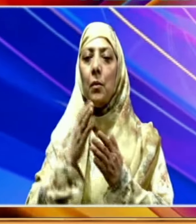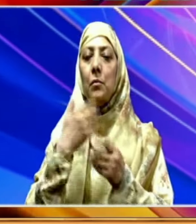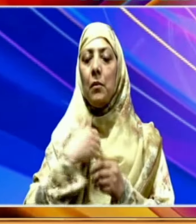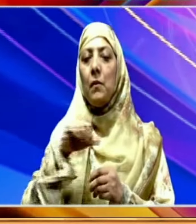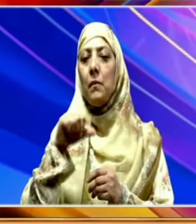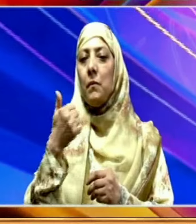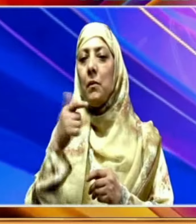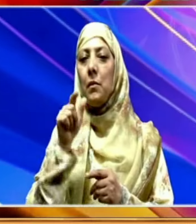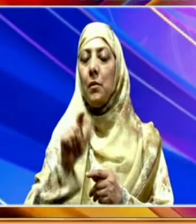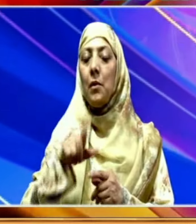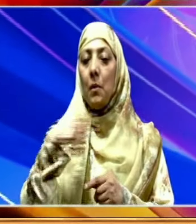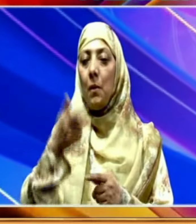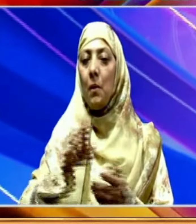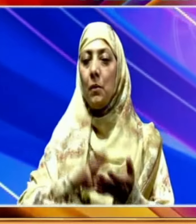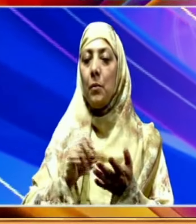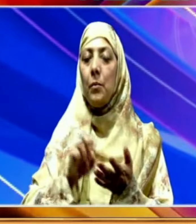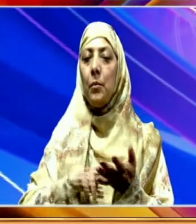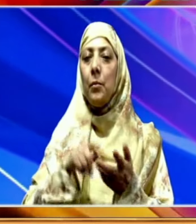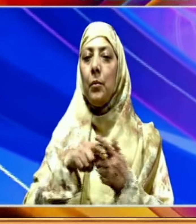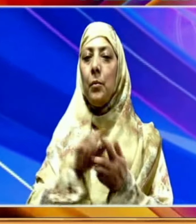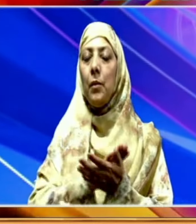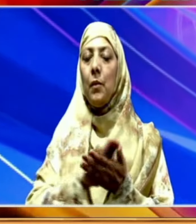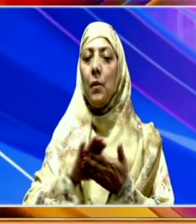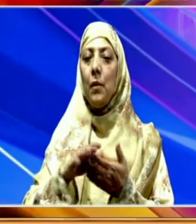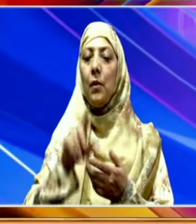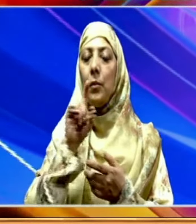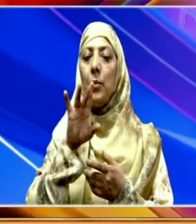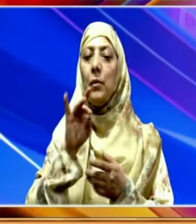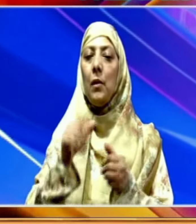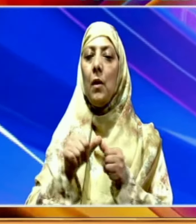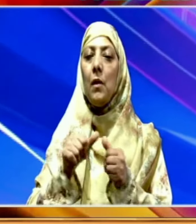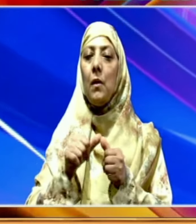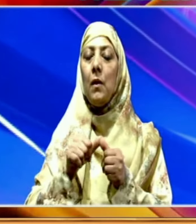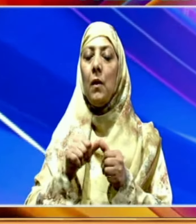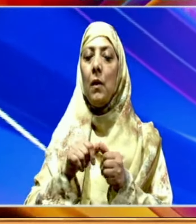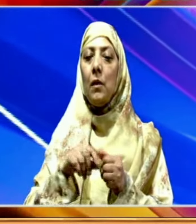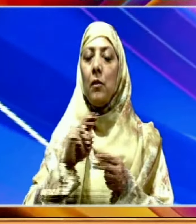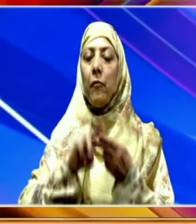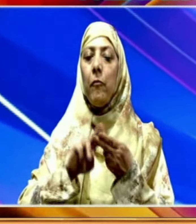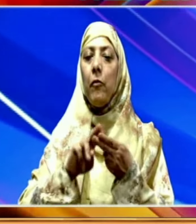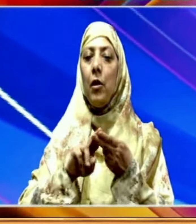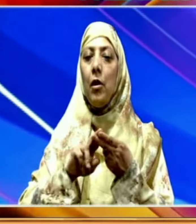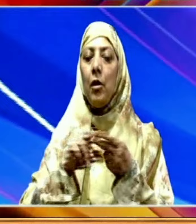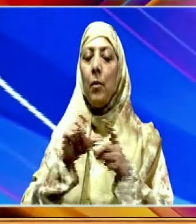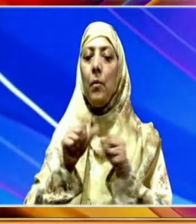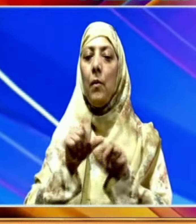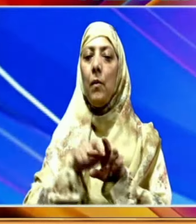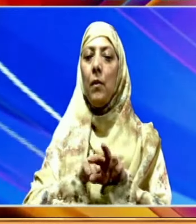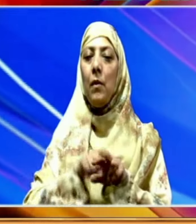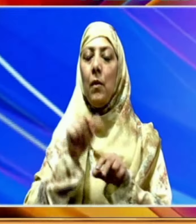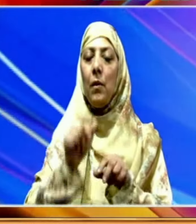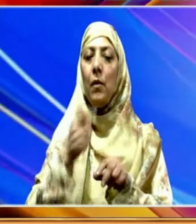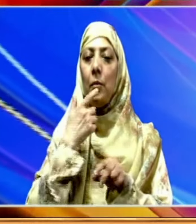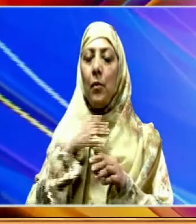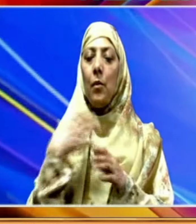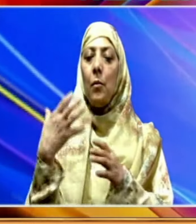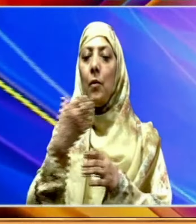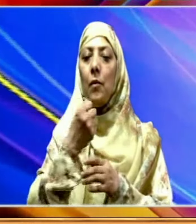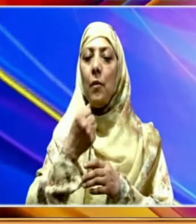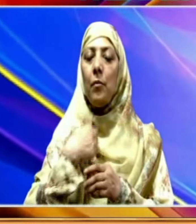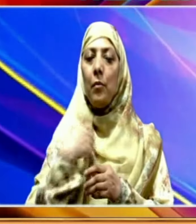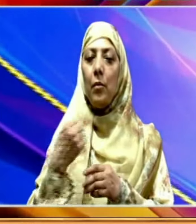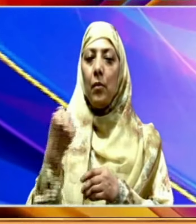کہا کہ اگلے مہینے پندرہ اگس کو ہم آزادی کا قومی دن منا رہے ہیں اور اس موقع پر ہمیں نئے عظم کے ساتھ ایک طاقتور اور